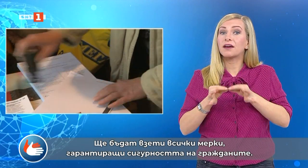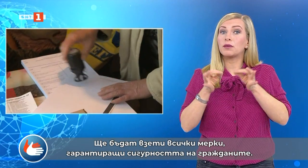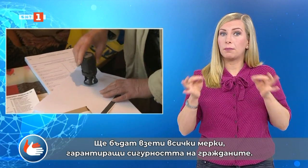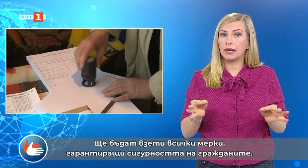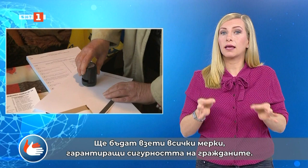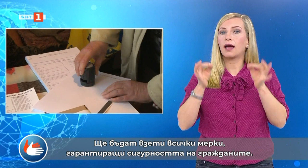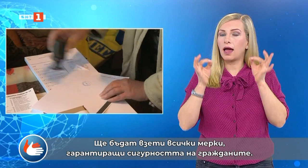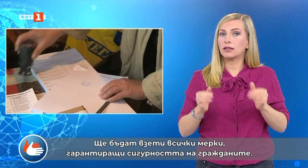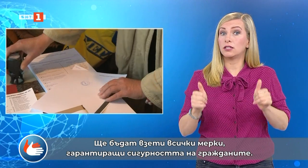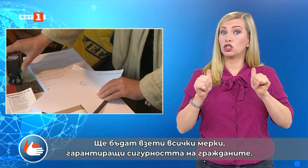сигурността на гражданите.